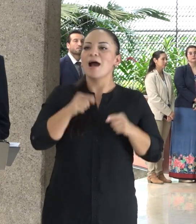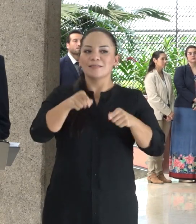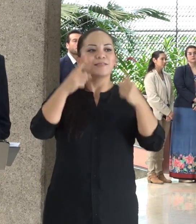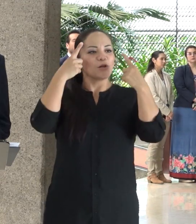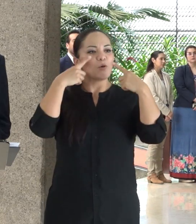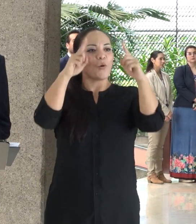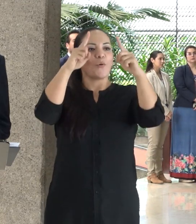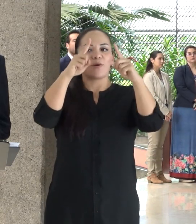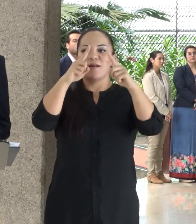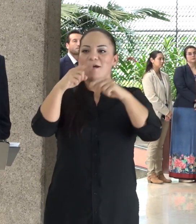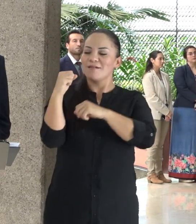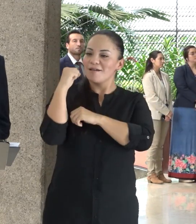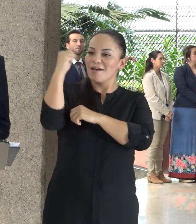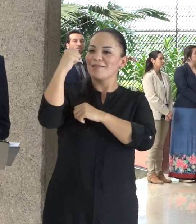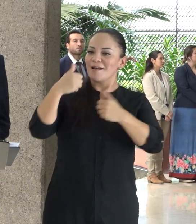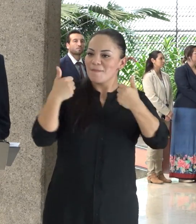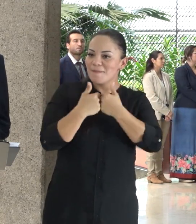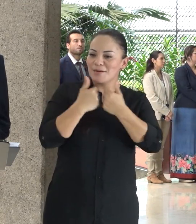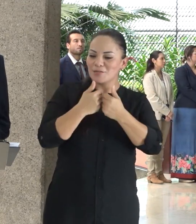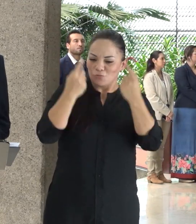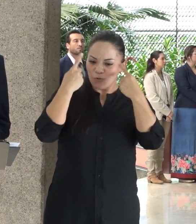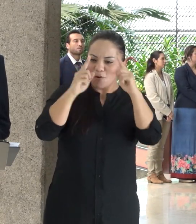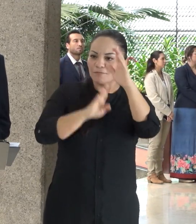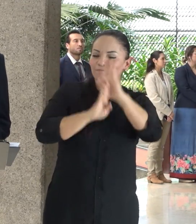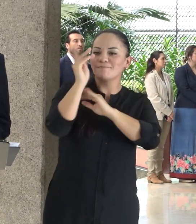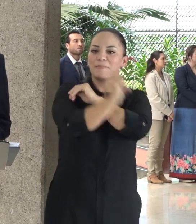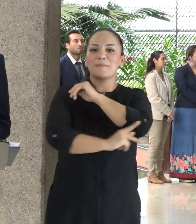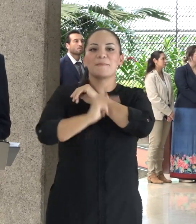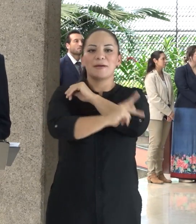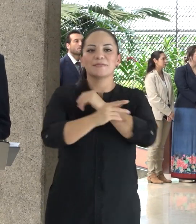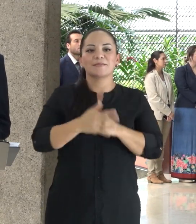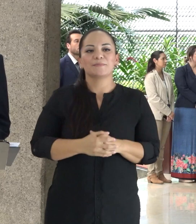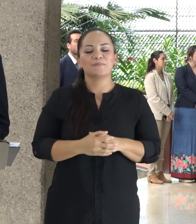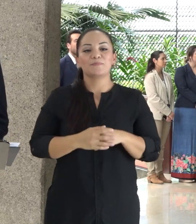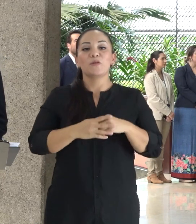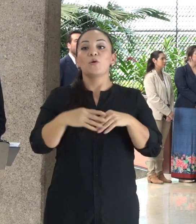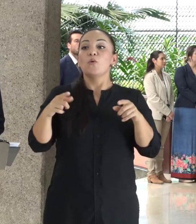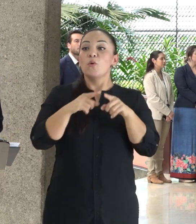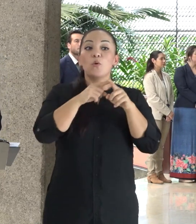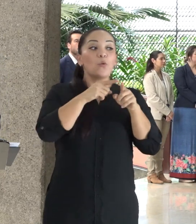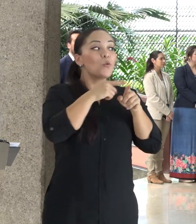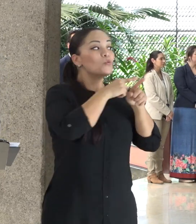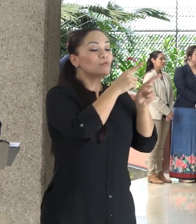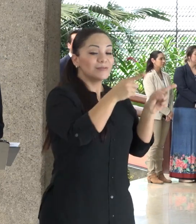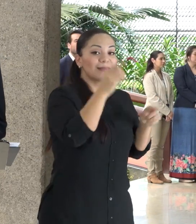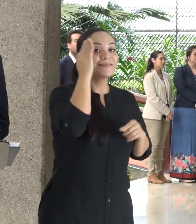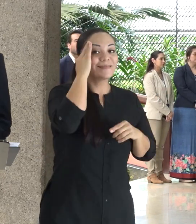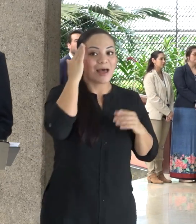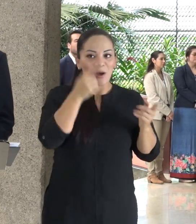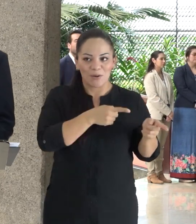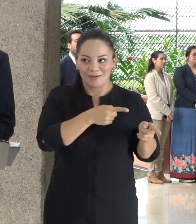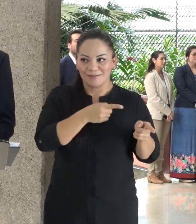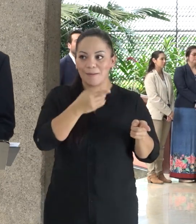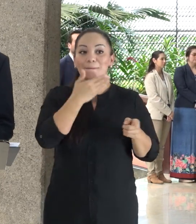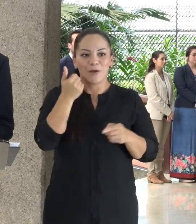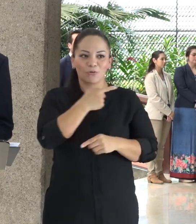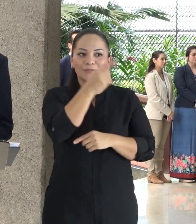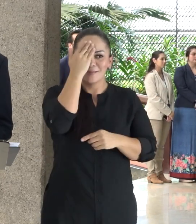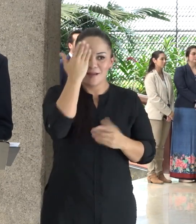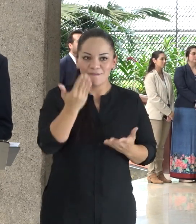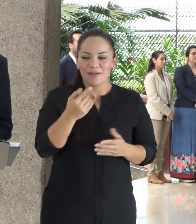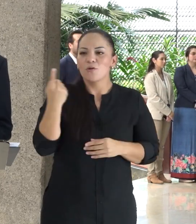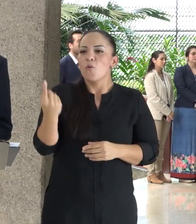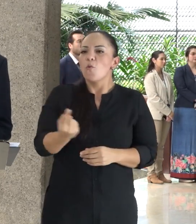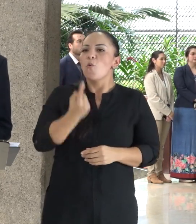partidos o se hace avanzar un país. Ustedes saben mejor que nadie que la